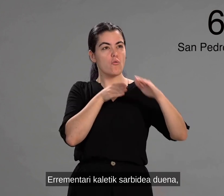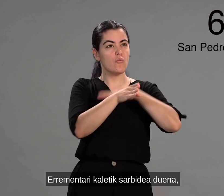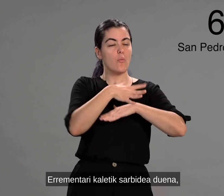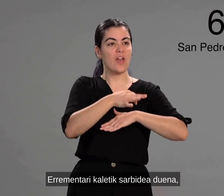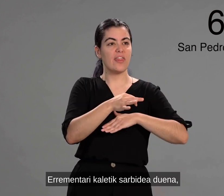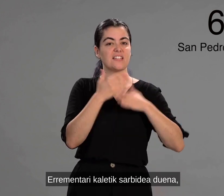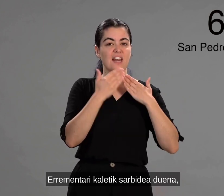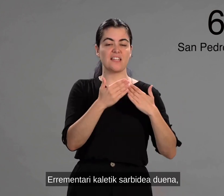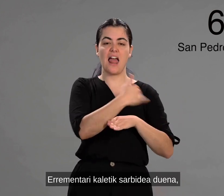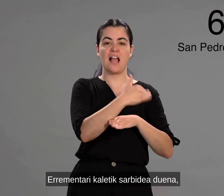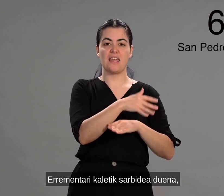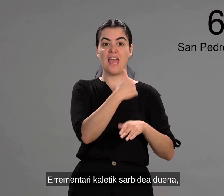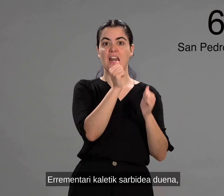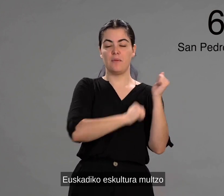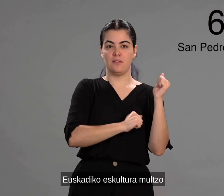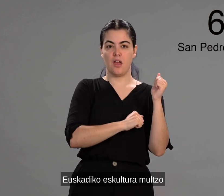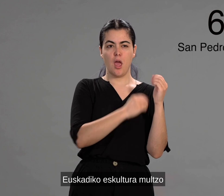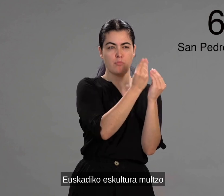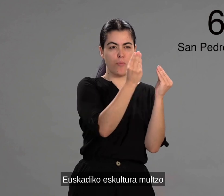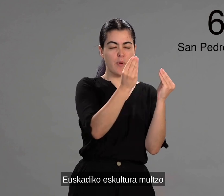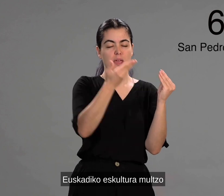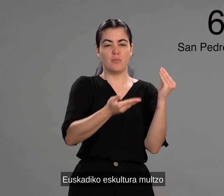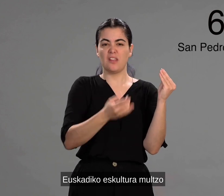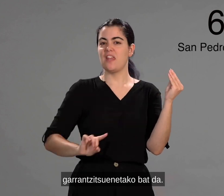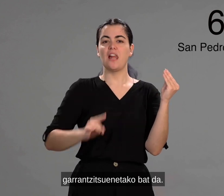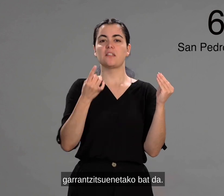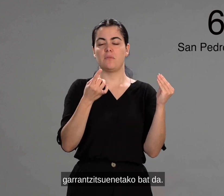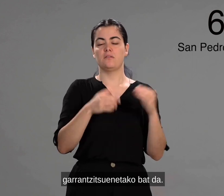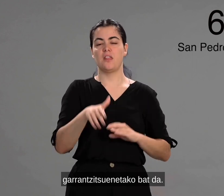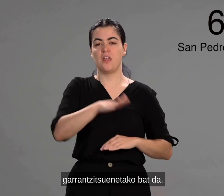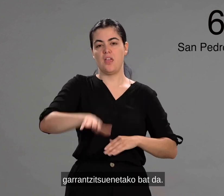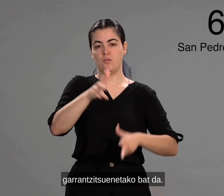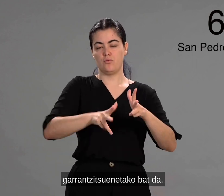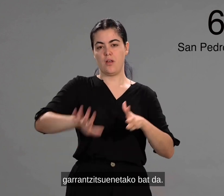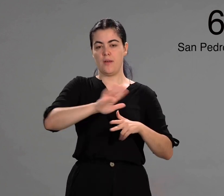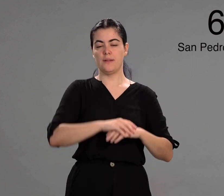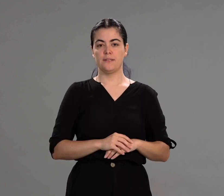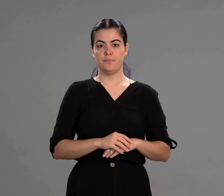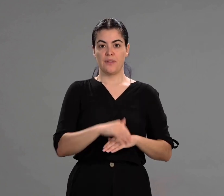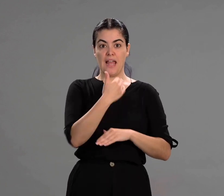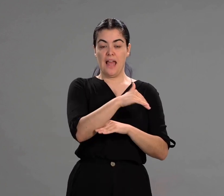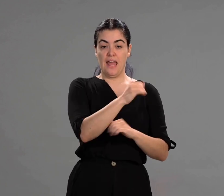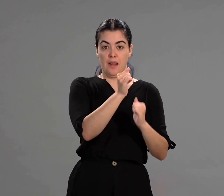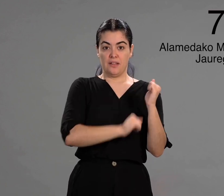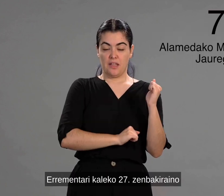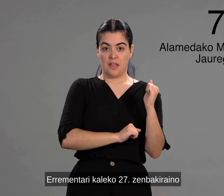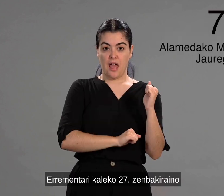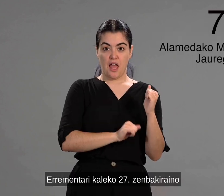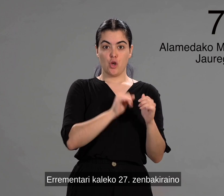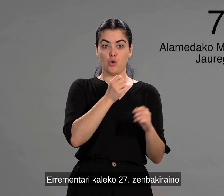errementari kaletik zarbidea duena, Euskadiko eskultura multzo garrantzitsuenetako bat da. Errementari kaleko